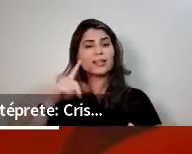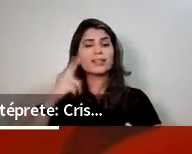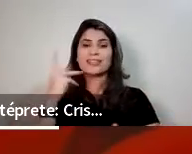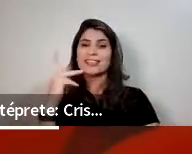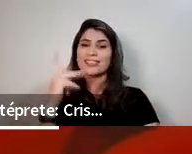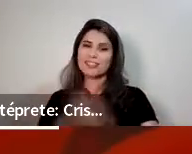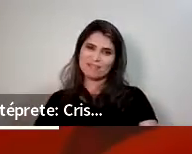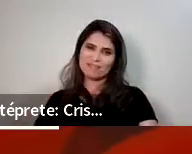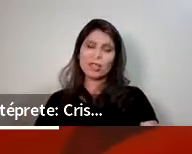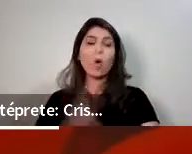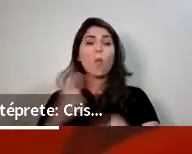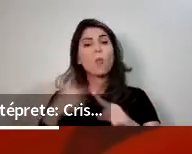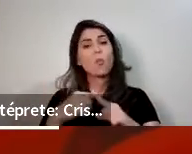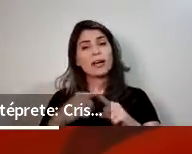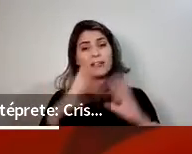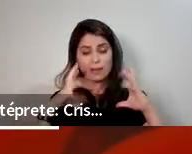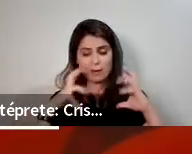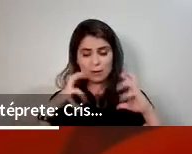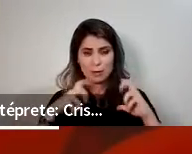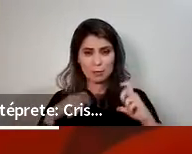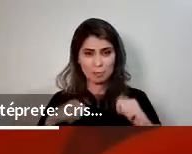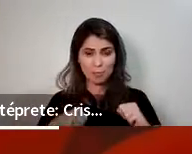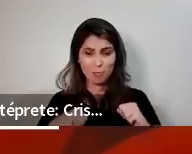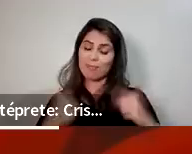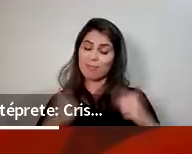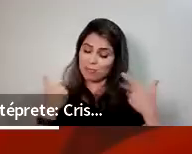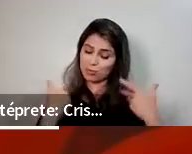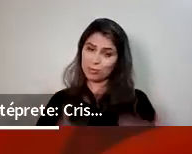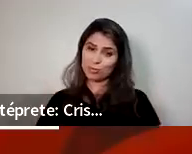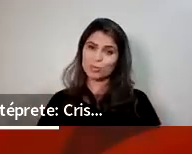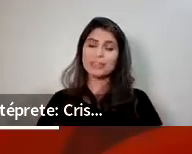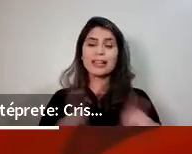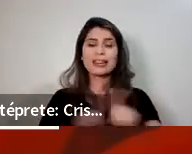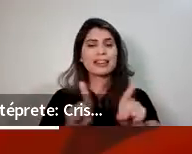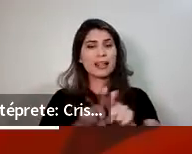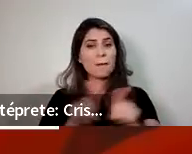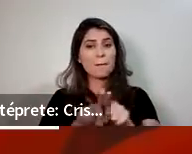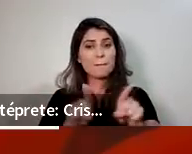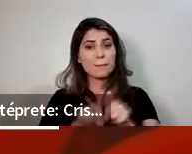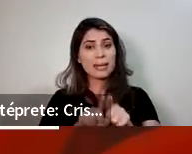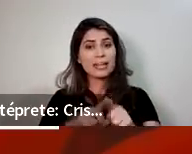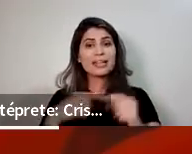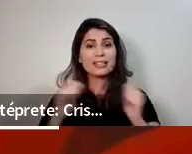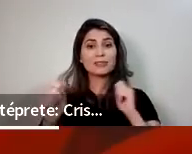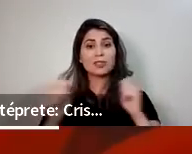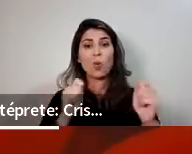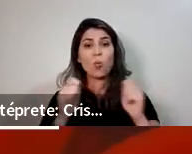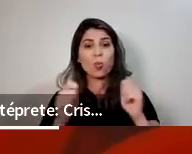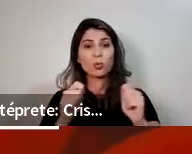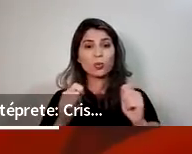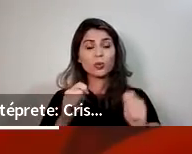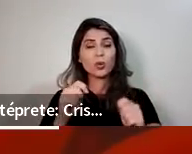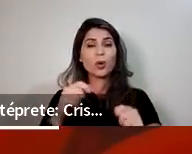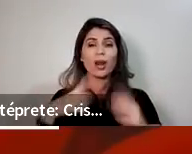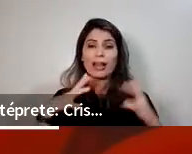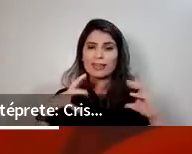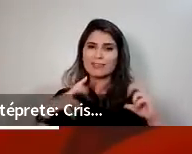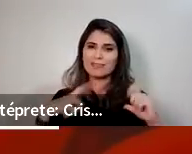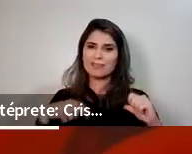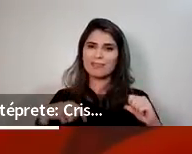a desintoxicação do fígado vai acontecer, e vai também neutralizar o excesso de estrogênio.